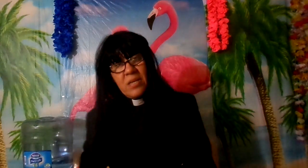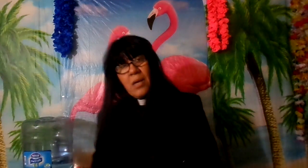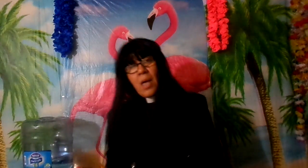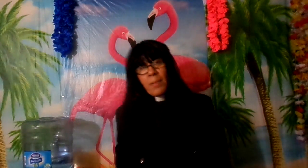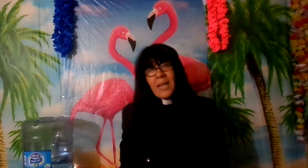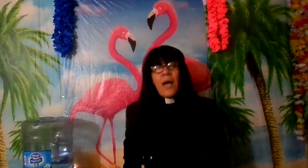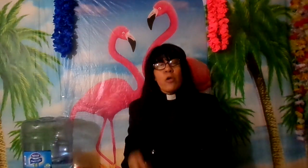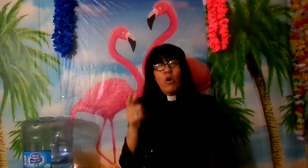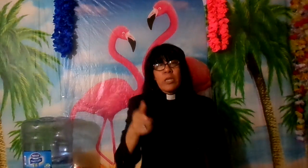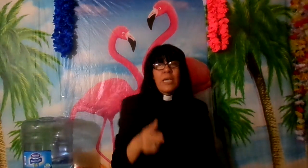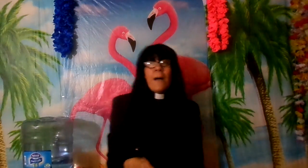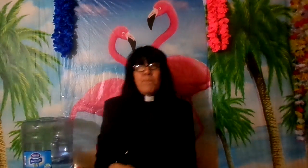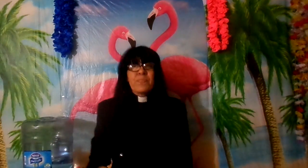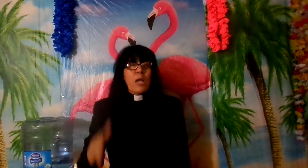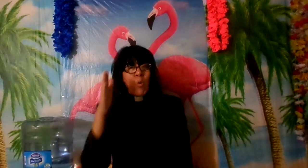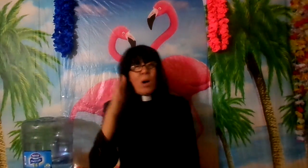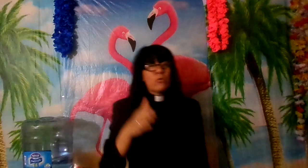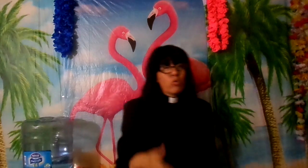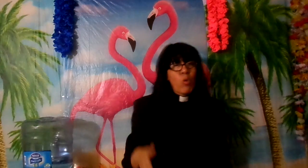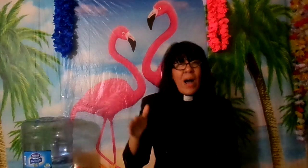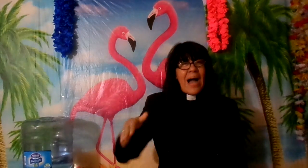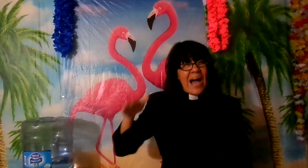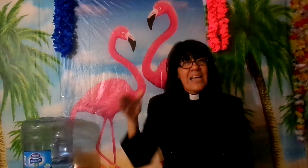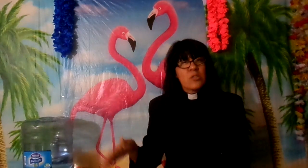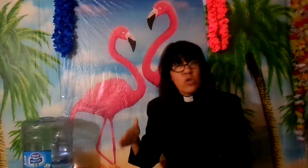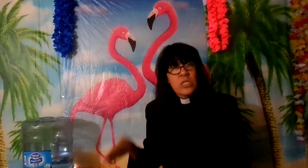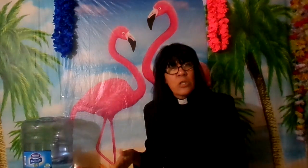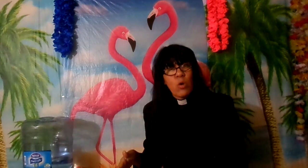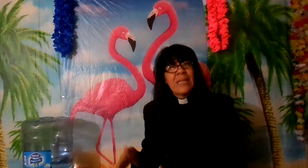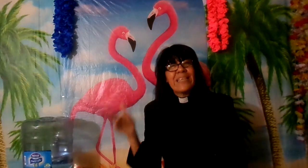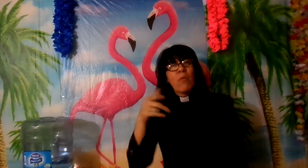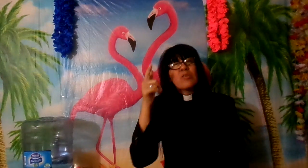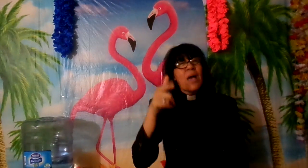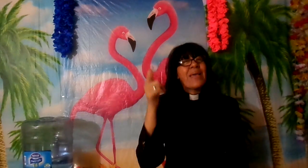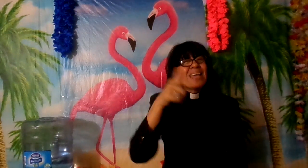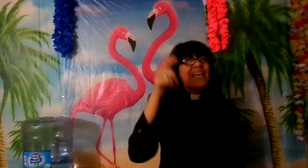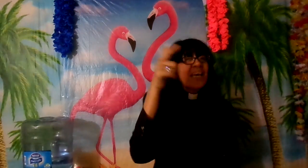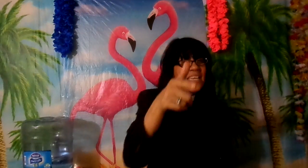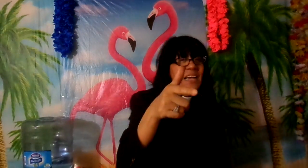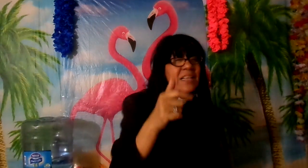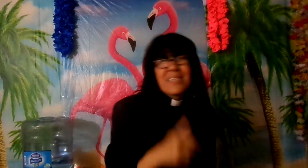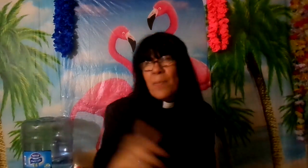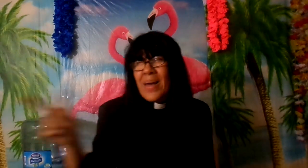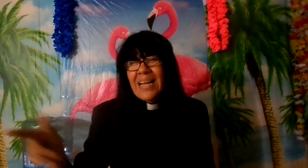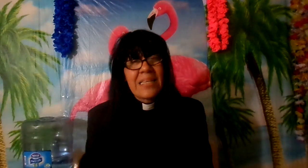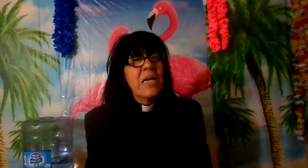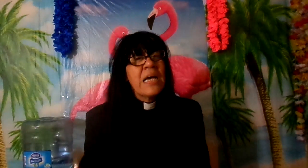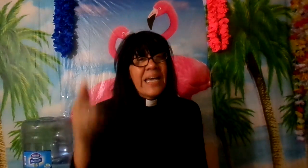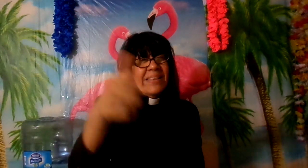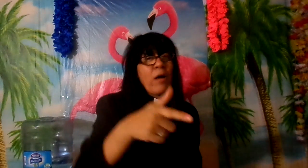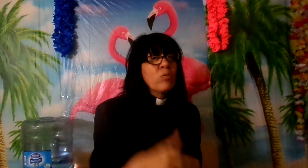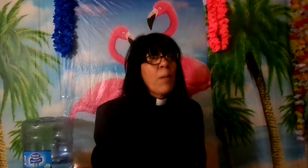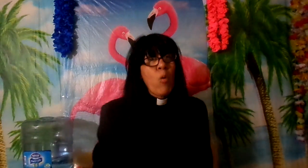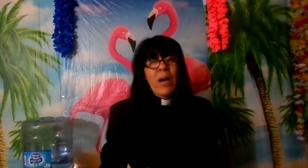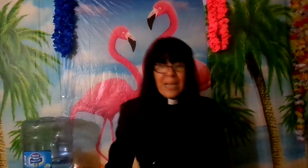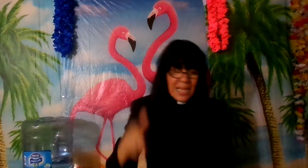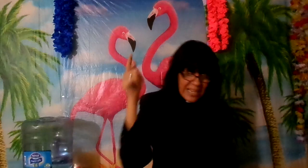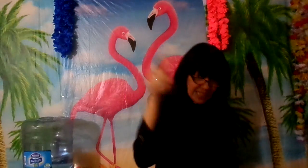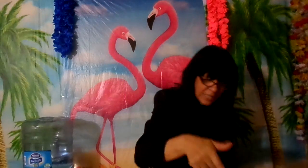¿verdad? y hoy día cuando tú vas a esos sitios el diablo sabe quién es quién y dice espérate esta es una mujer que tiene